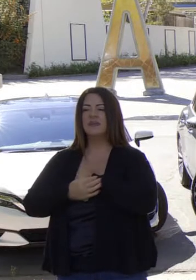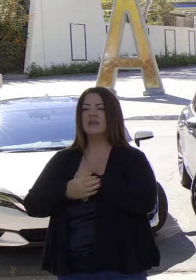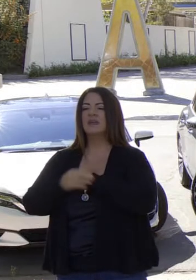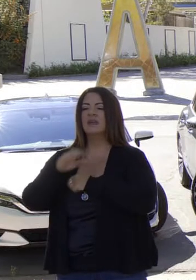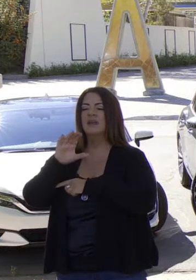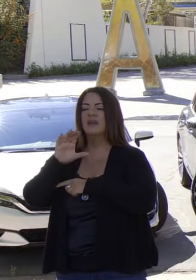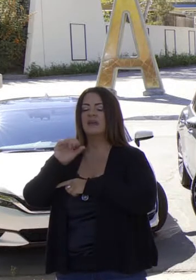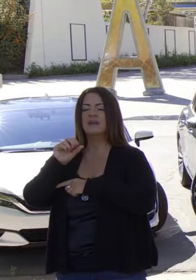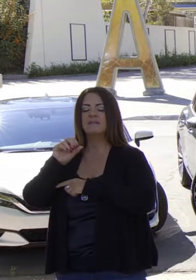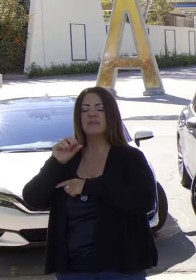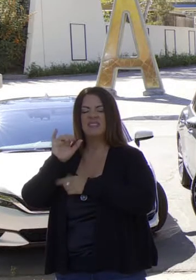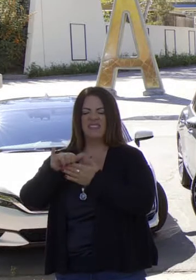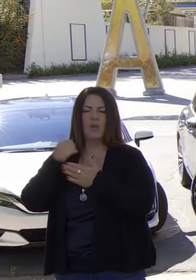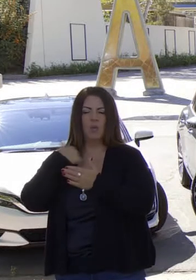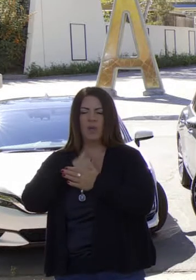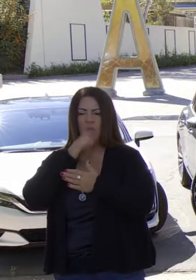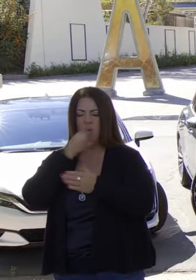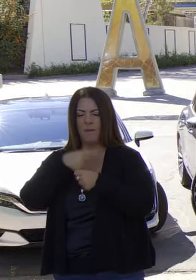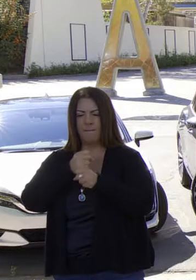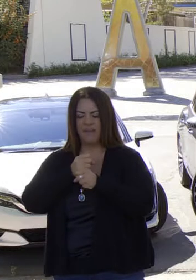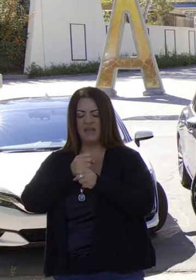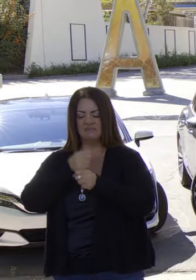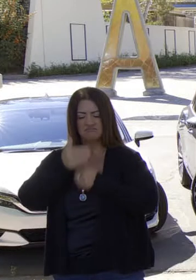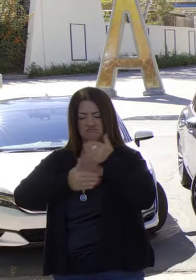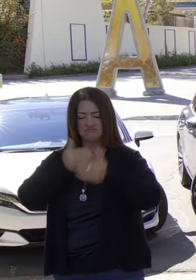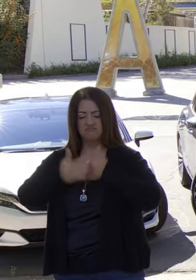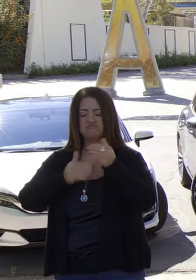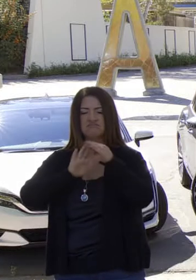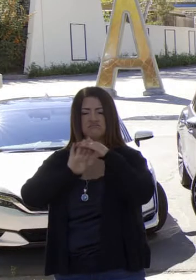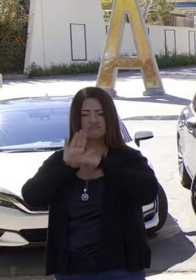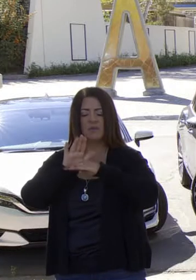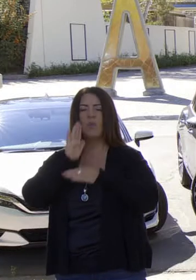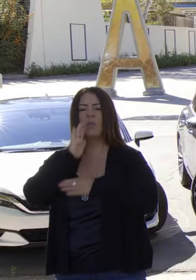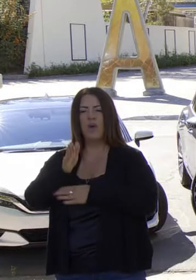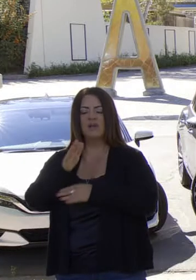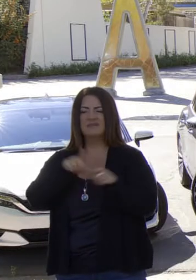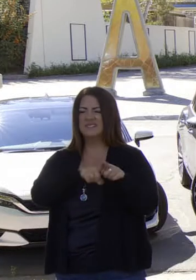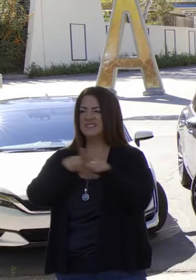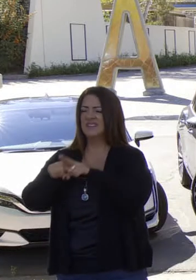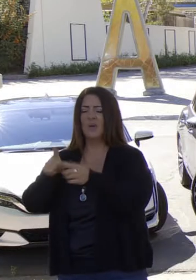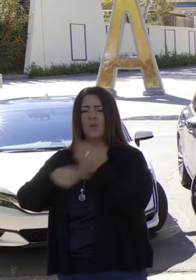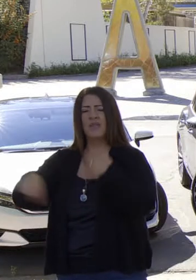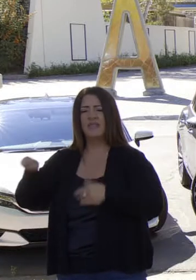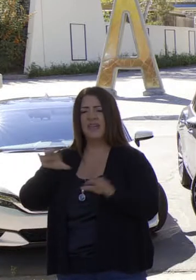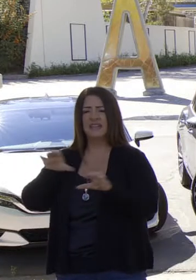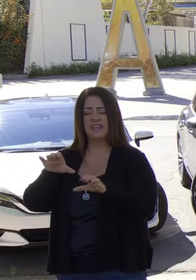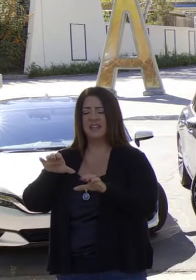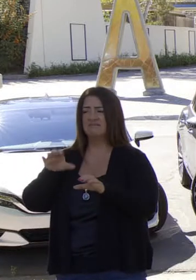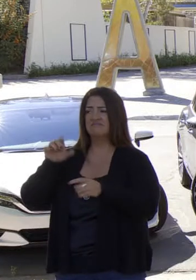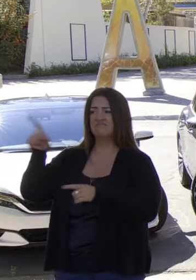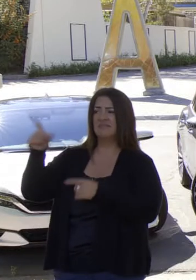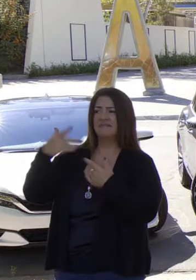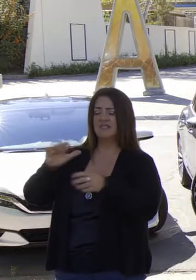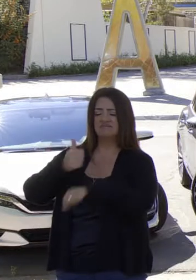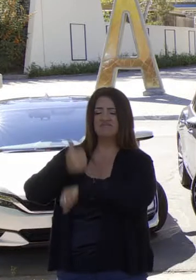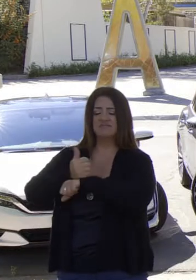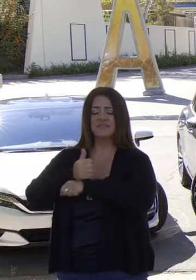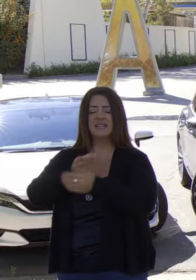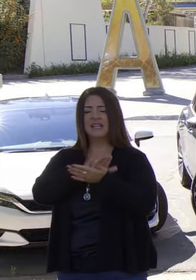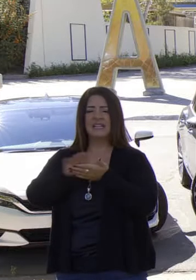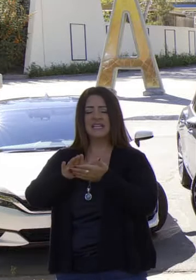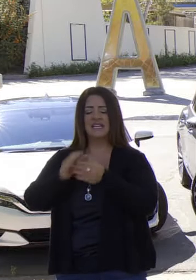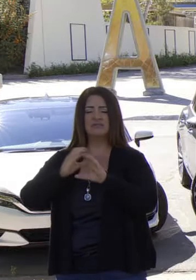constitucional para avanzar los siguientes pasos en este esfuerzo. Lo similar a lo que acaban de hacer en el orden de camiones